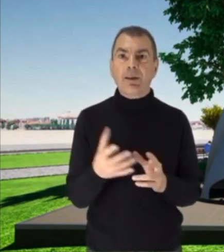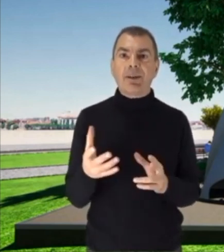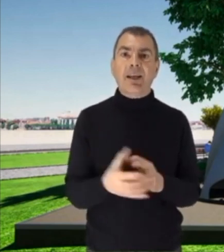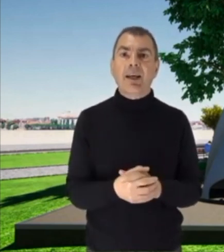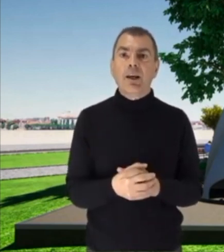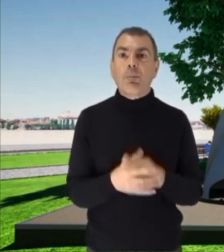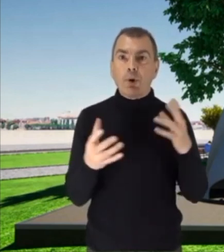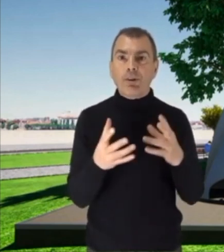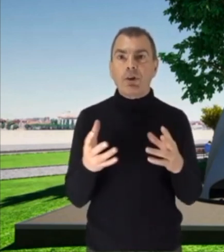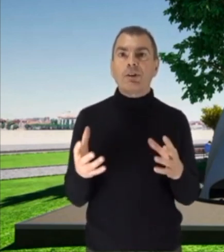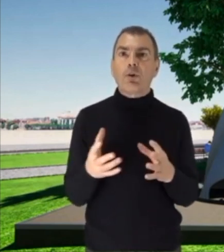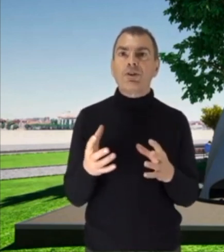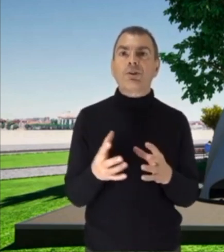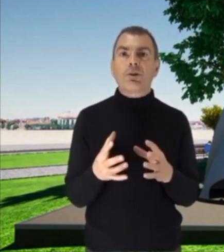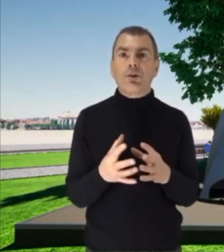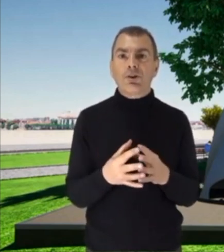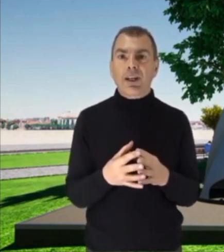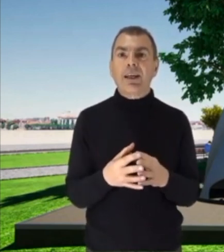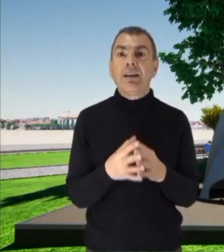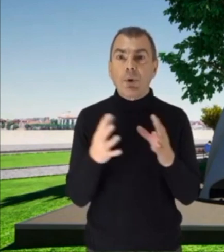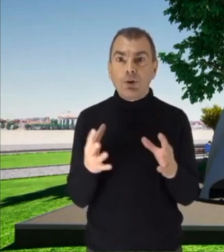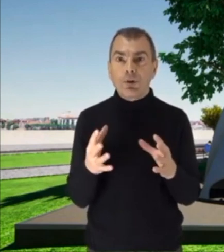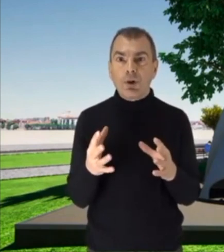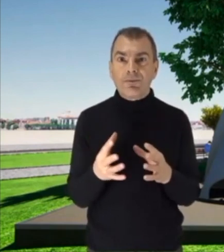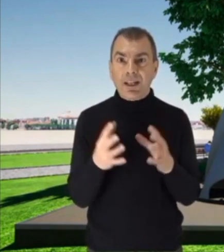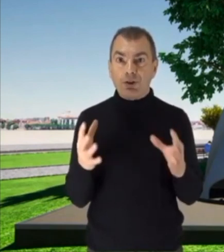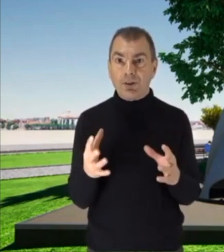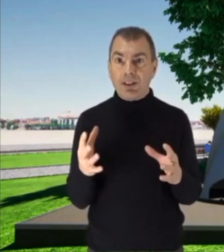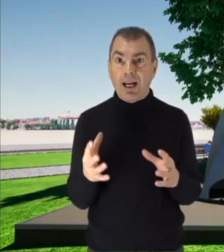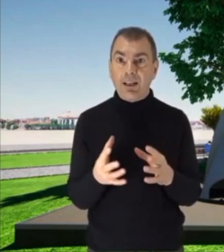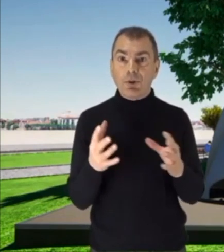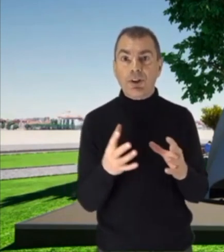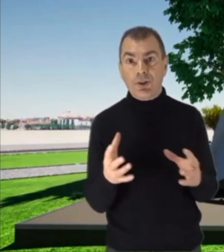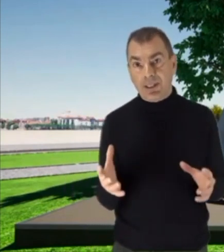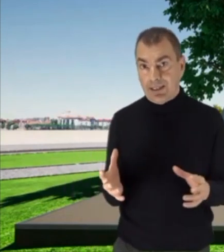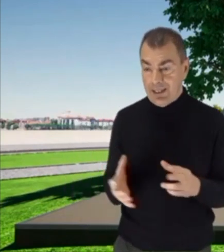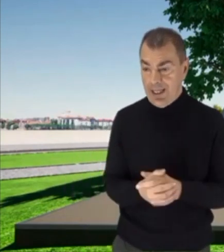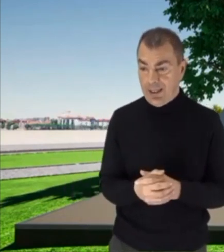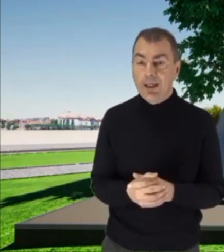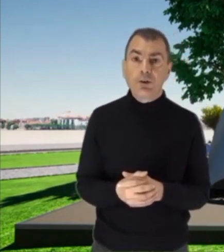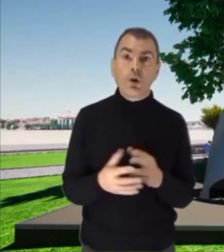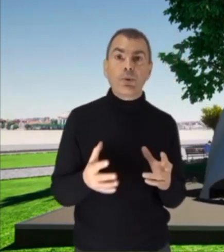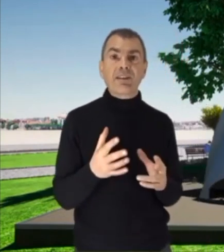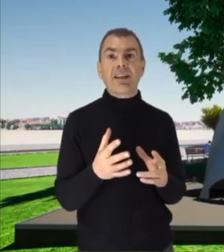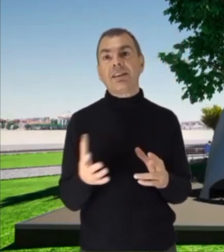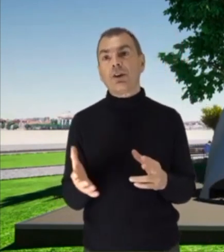anche perché poco per volta ho cominciato a conoscere il mondo della sordità, il mondo della sordità italiana. Dopo una serie di